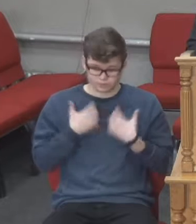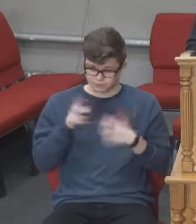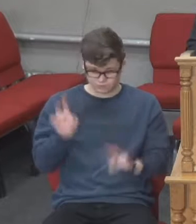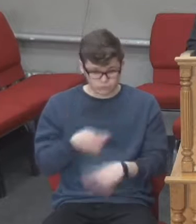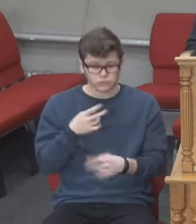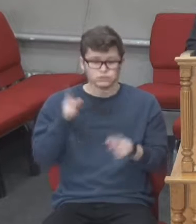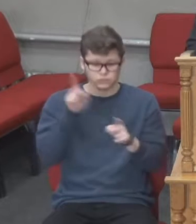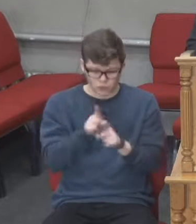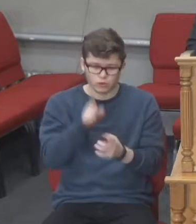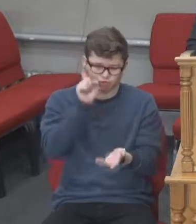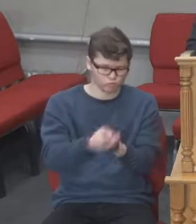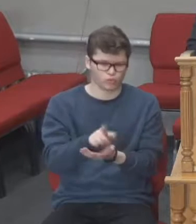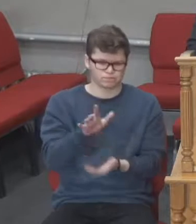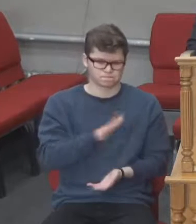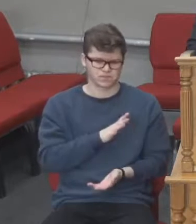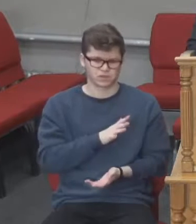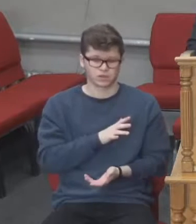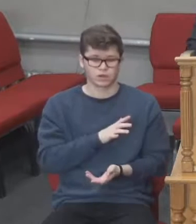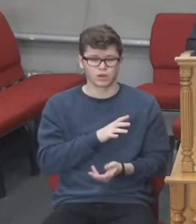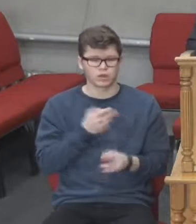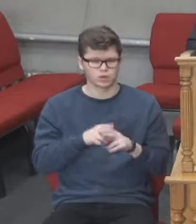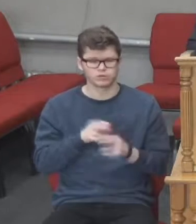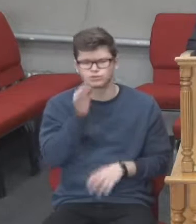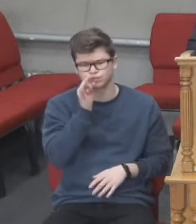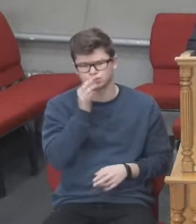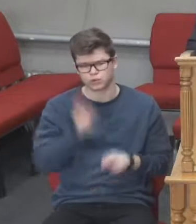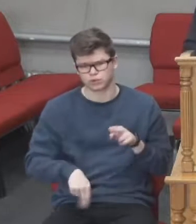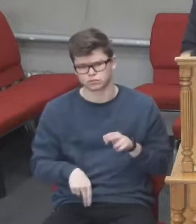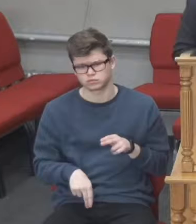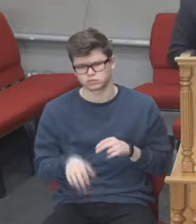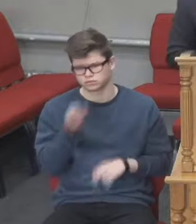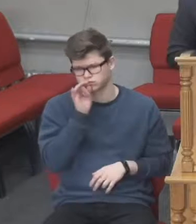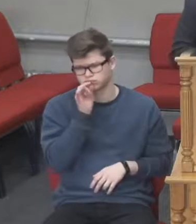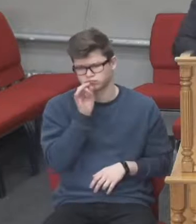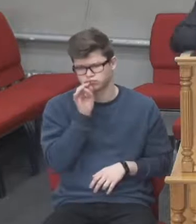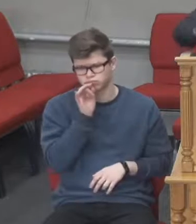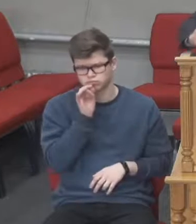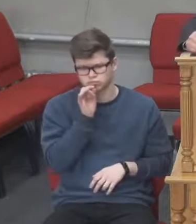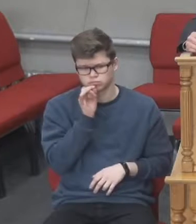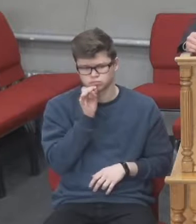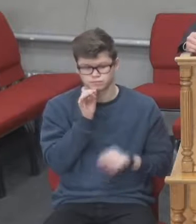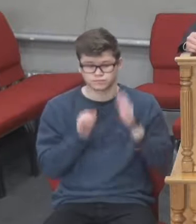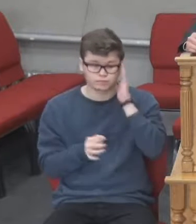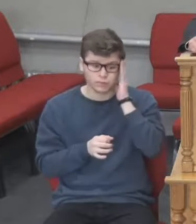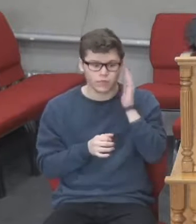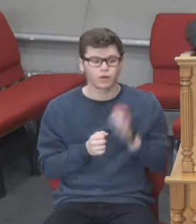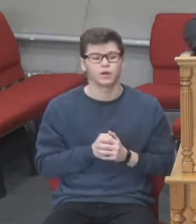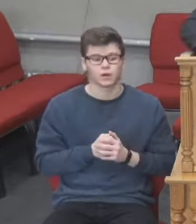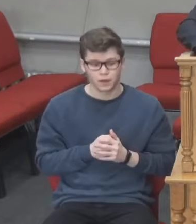належить цьому, але це не кінець ще. Можна сказати амінь. Наступне.